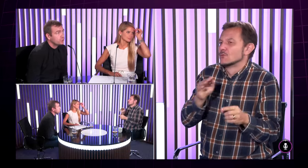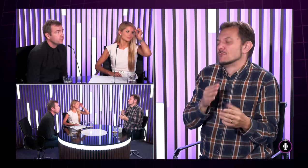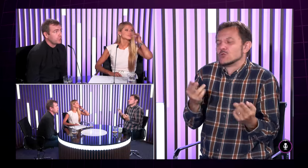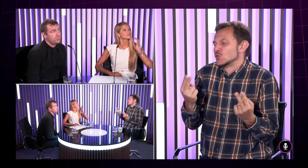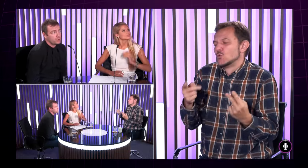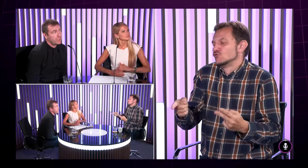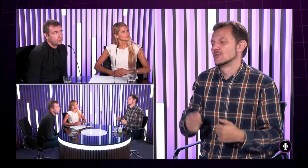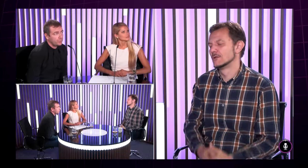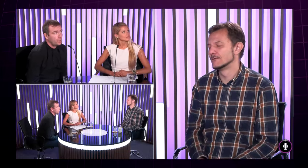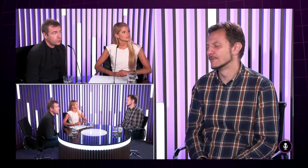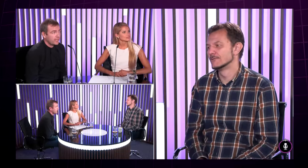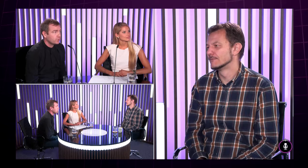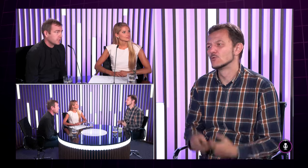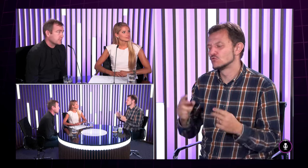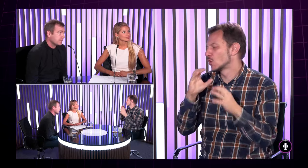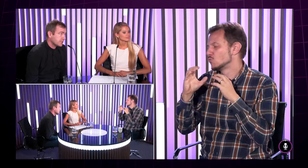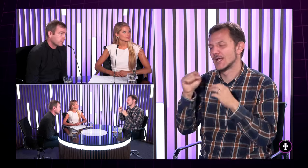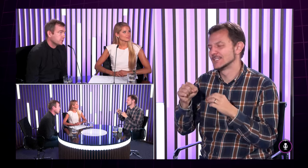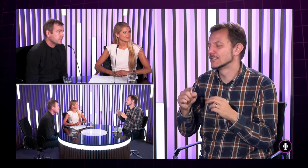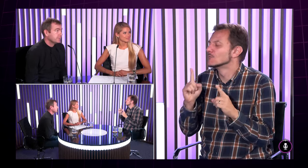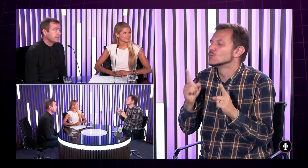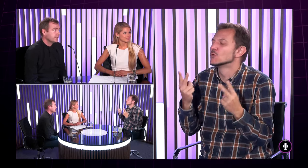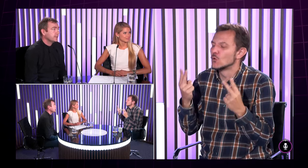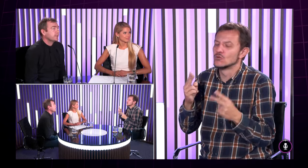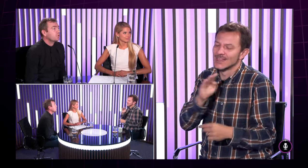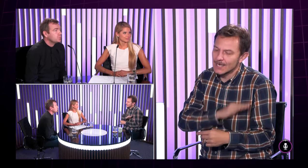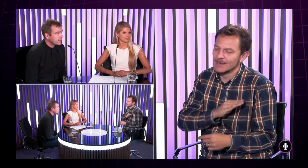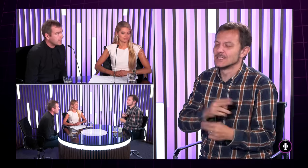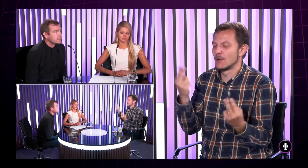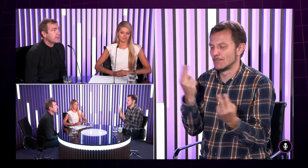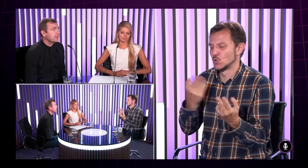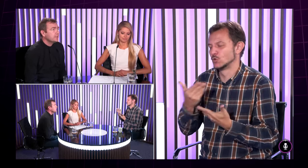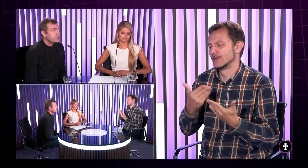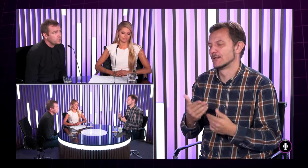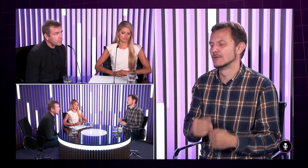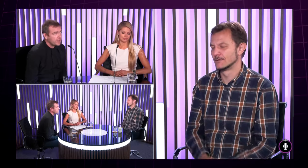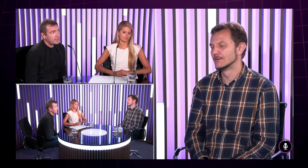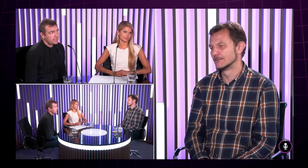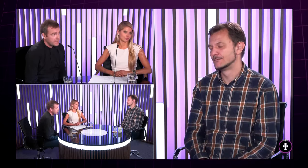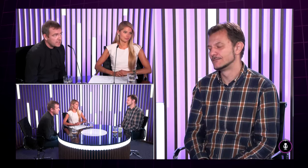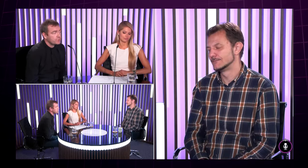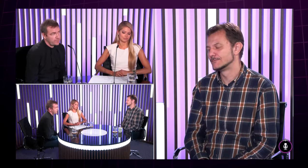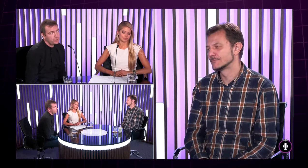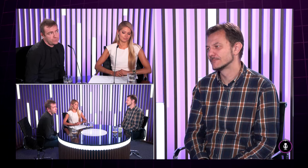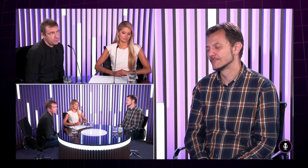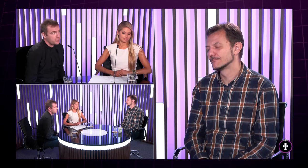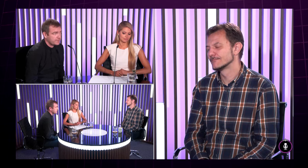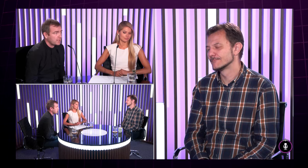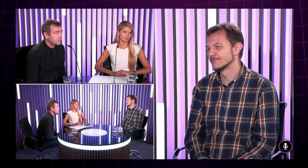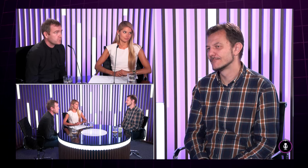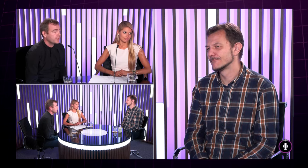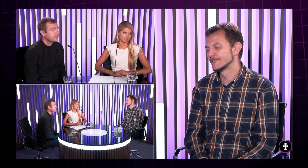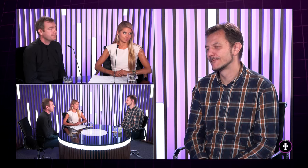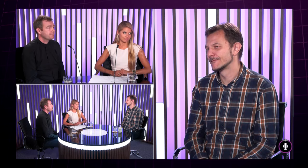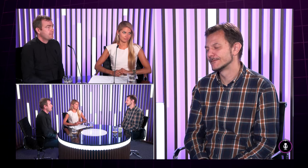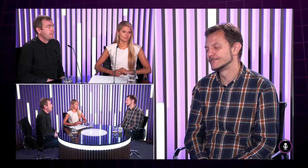komunikujú takže môžu takto to použiť aj v kontakte s nami s nepočujúcimi tá komunikácia vyžaduje trpezlivosť a potom si môžeme